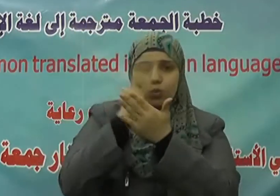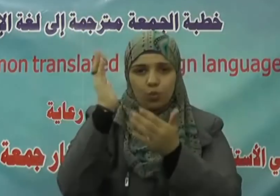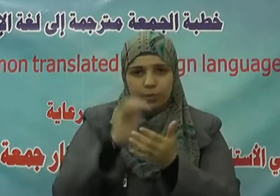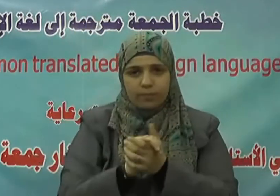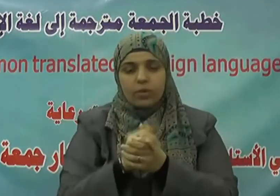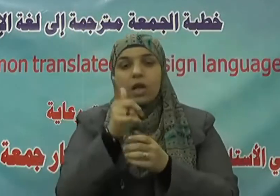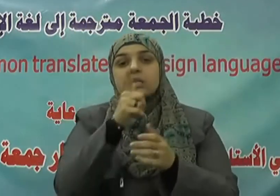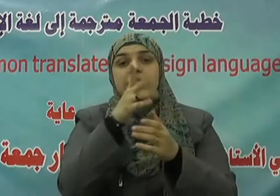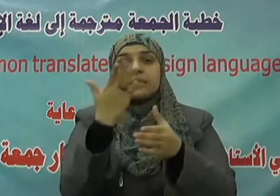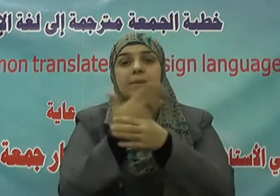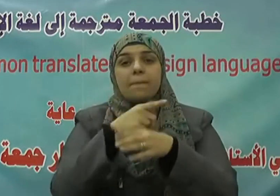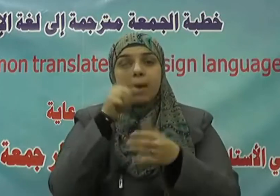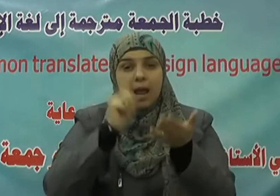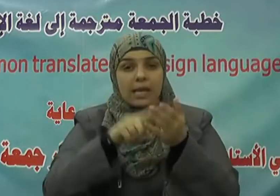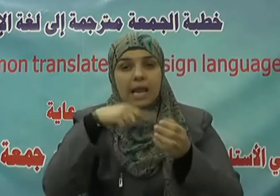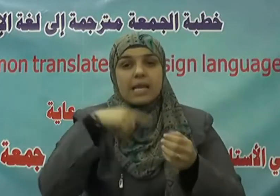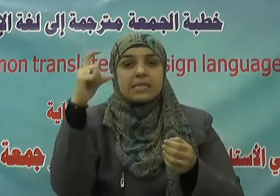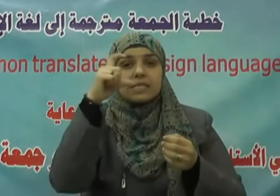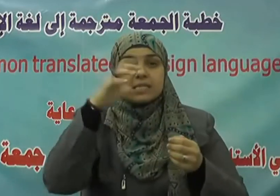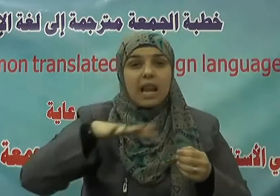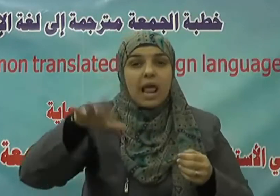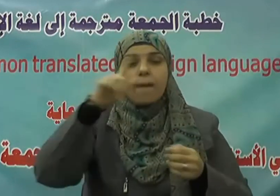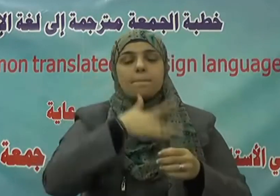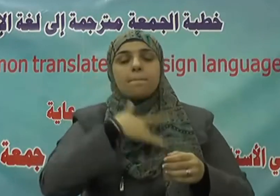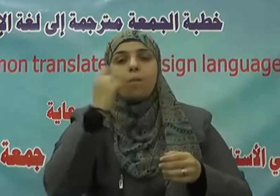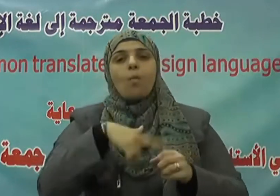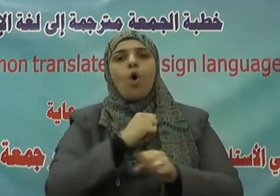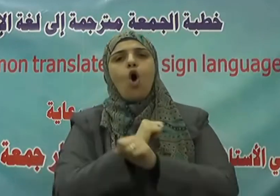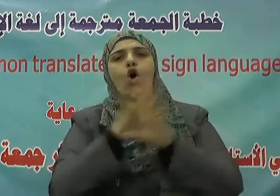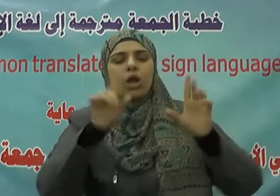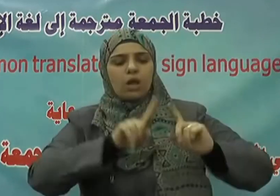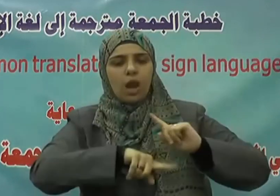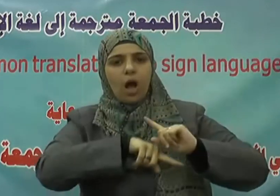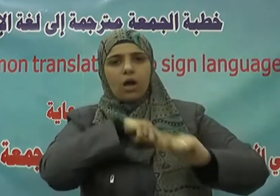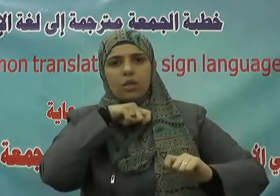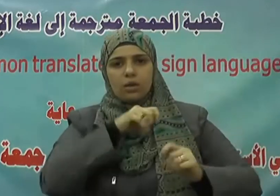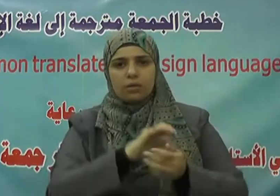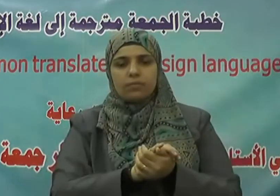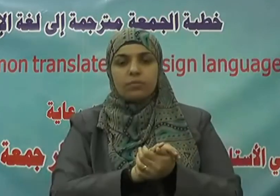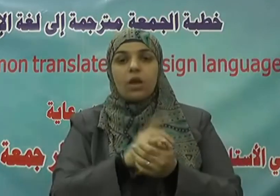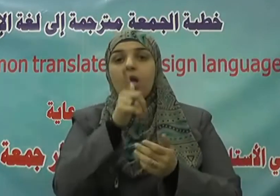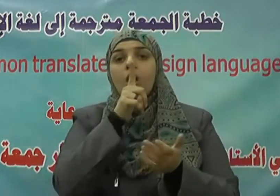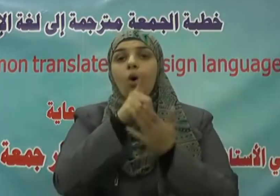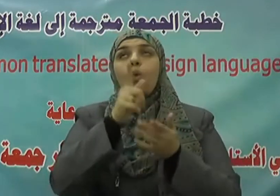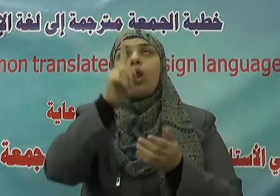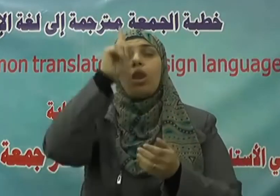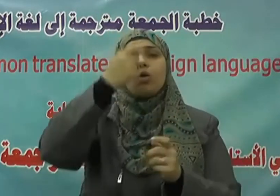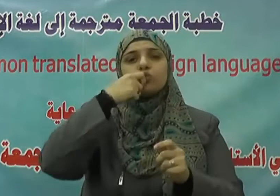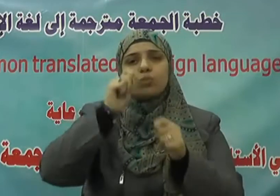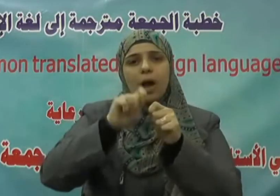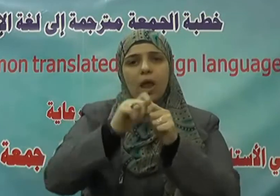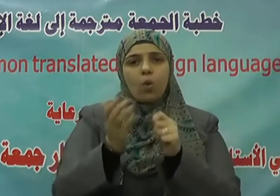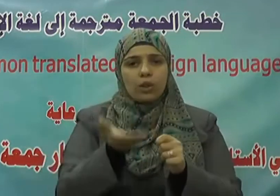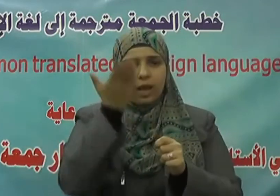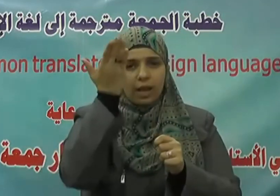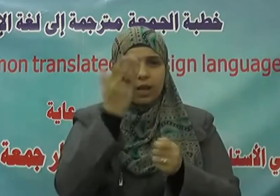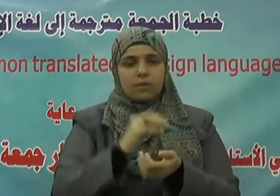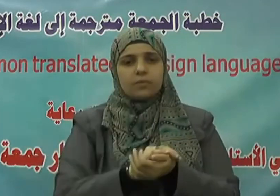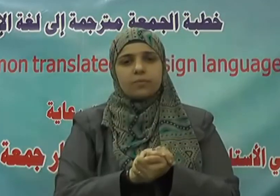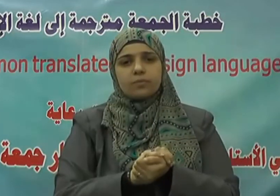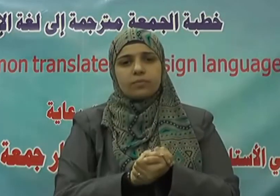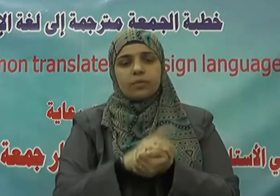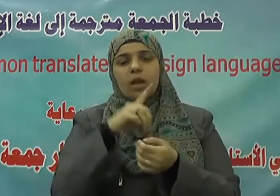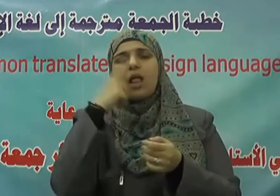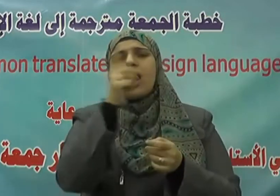الإسلام يؤمن بحرية الاعتقاد حيث يقول الحق سبحانه لا